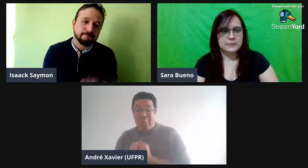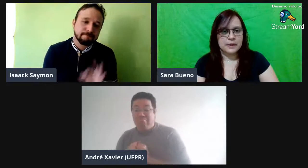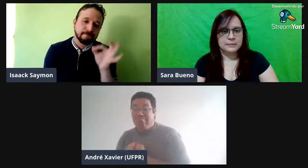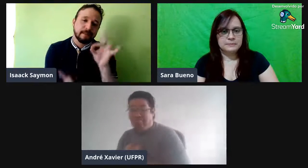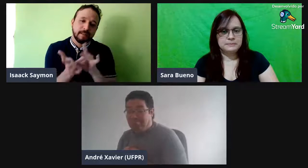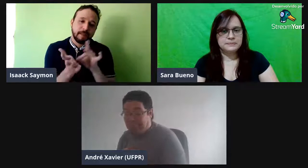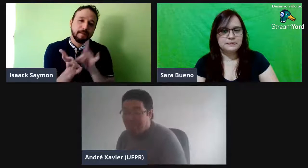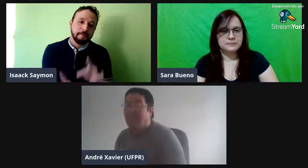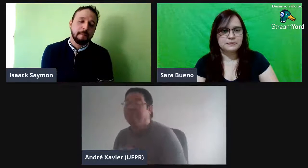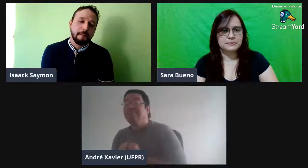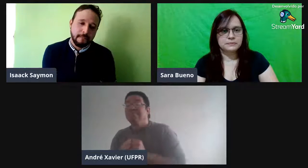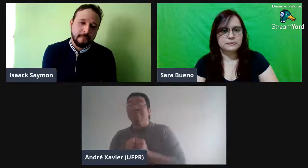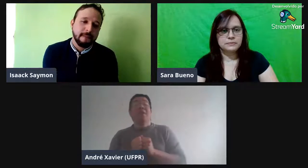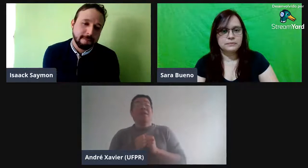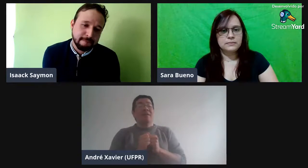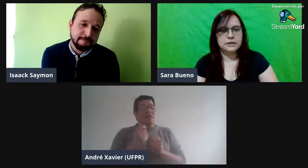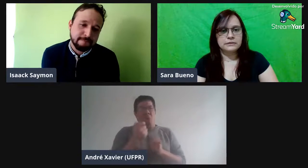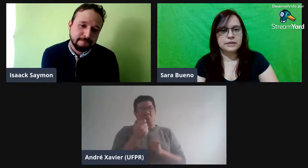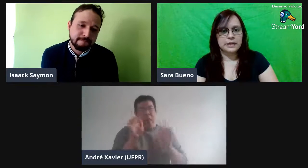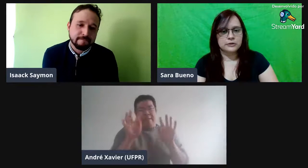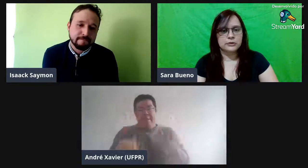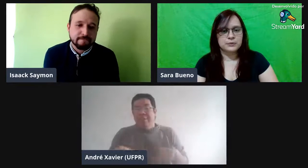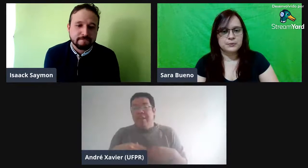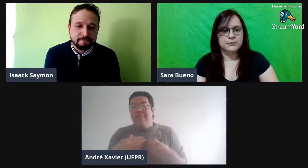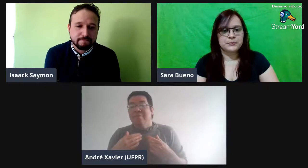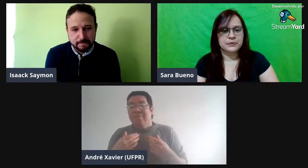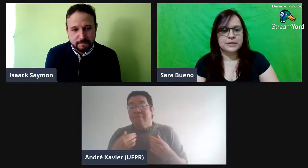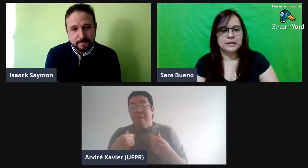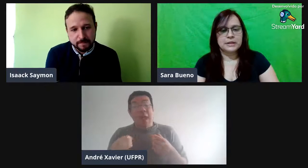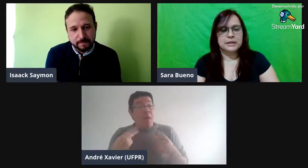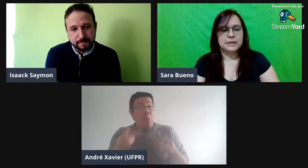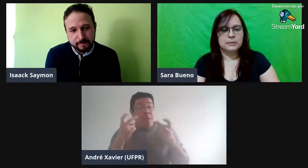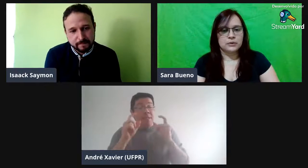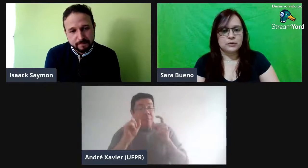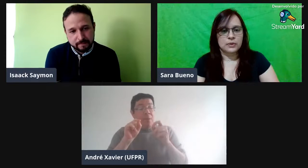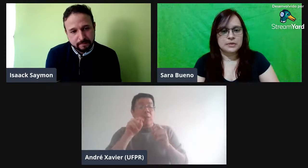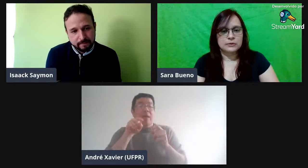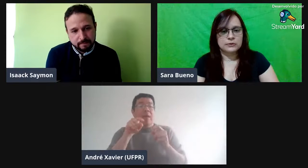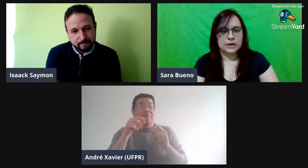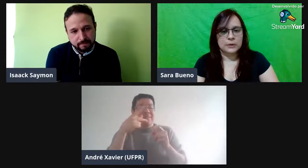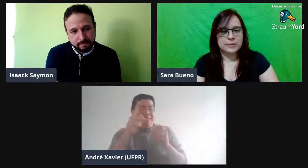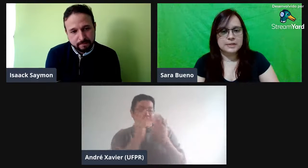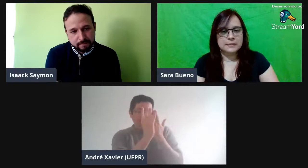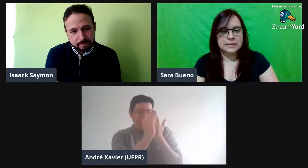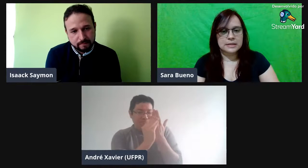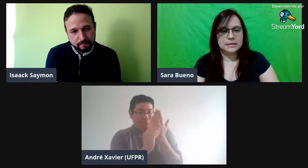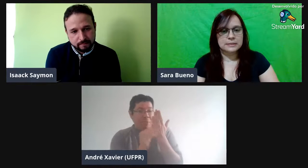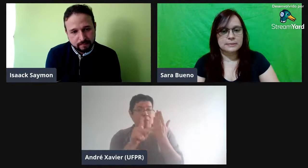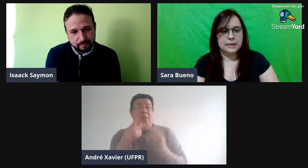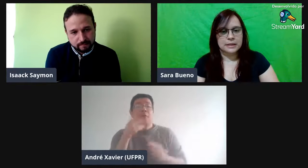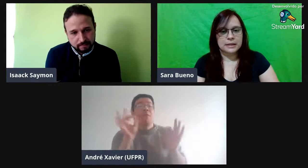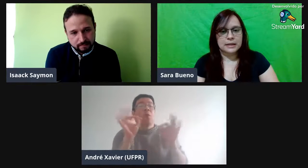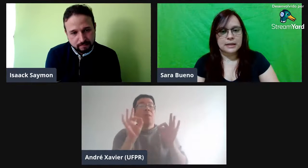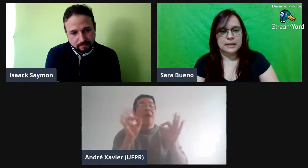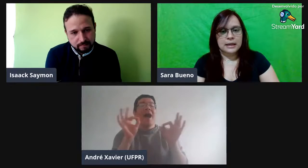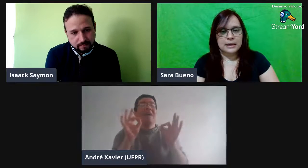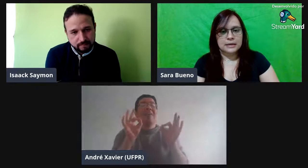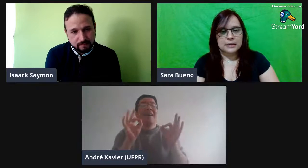Tá? É verdade. Bom, tô quase no fim. É eu percebi também ali